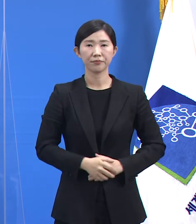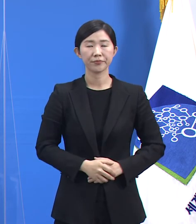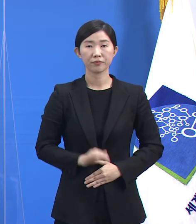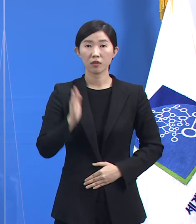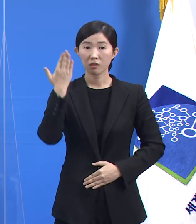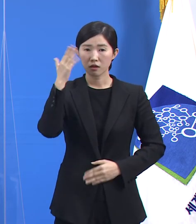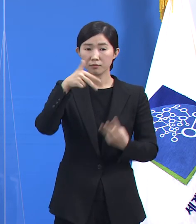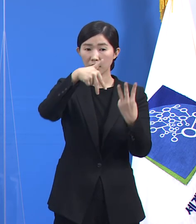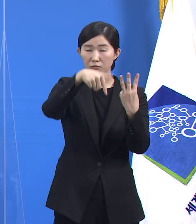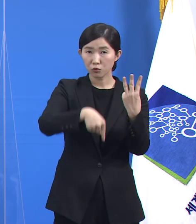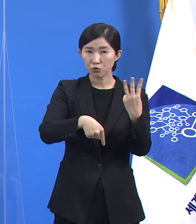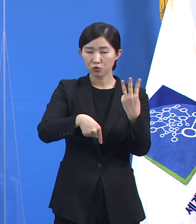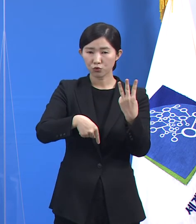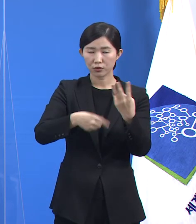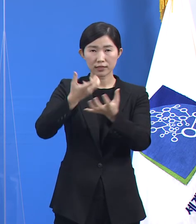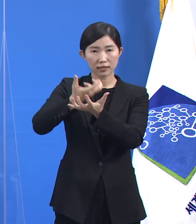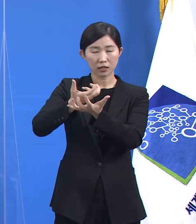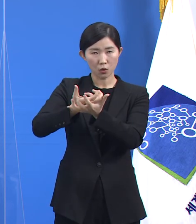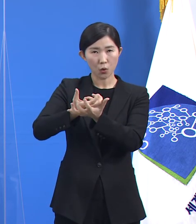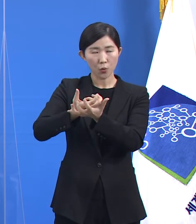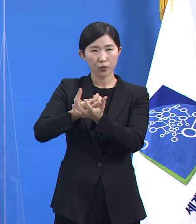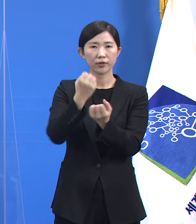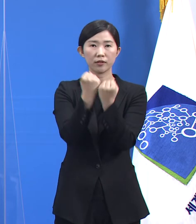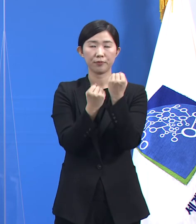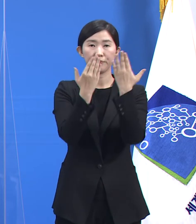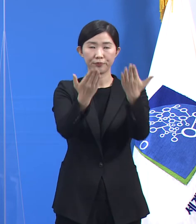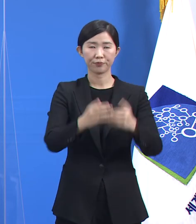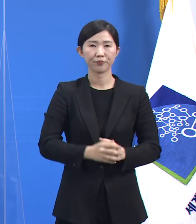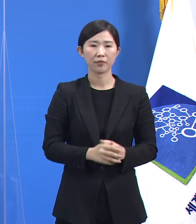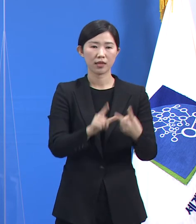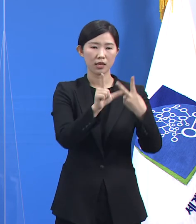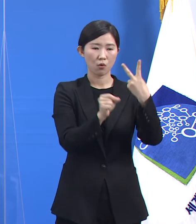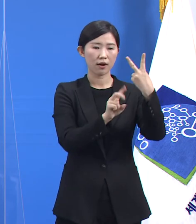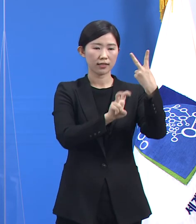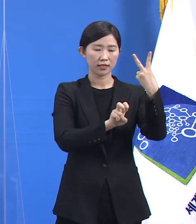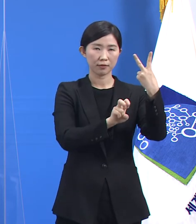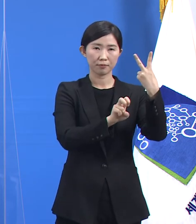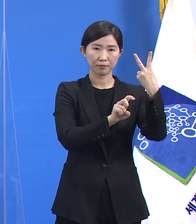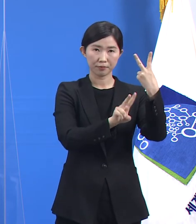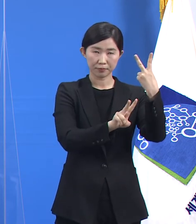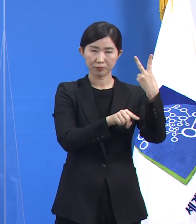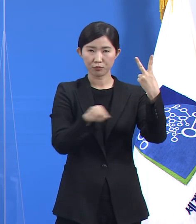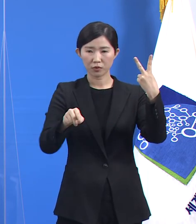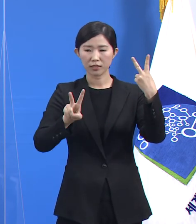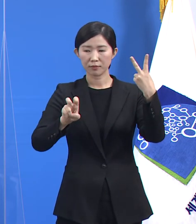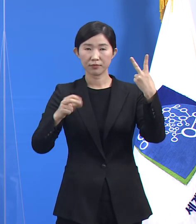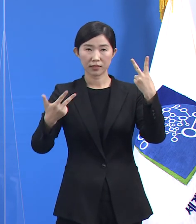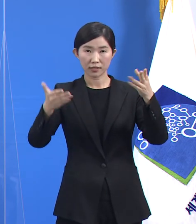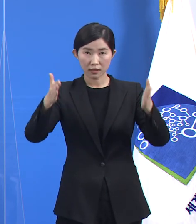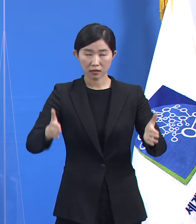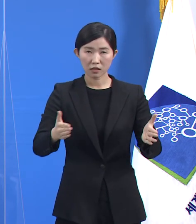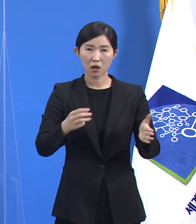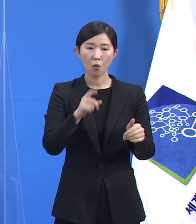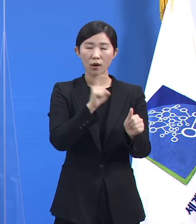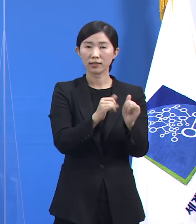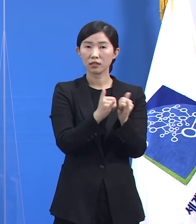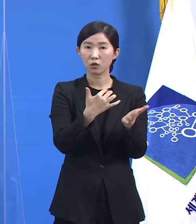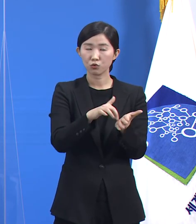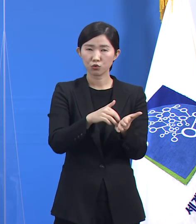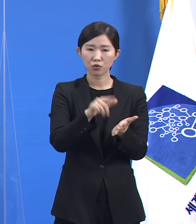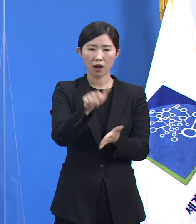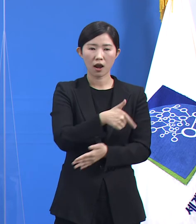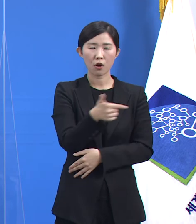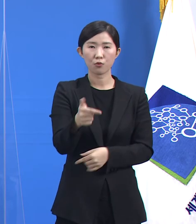3주간의 자료를 두고 설명드립니다. 2월 21일부터 27일까지 경기도의 확진자 수는 일평균